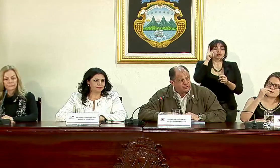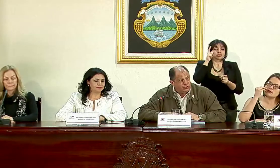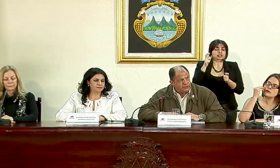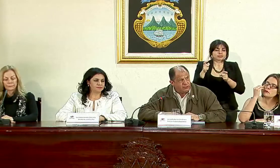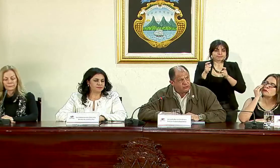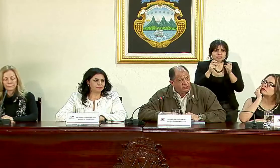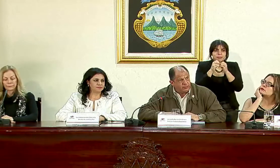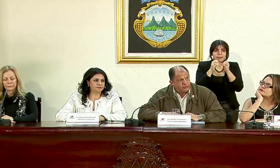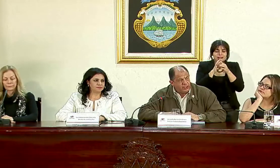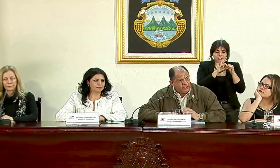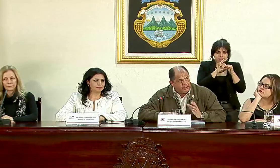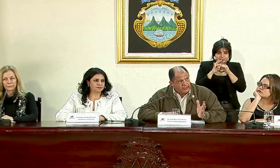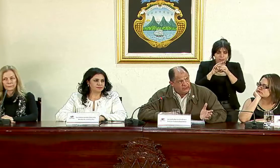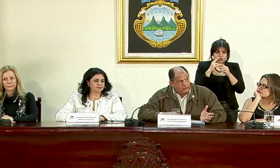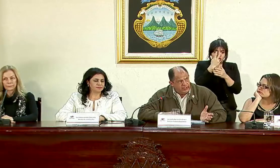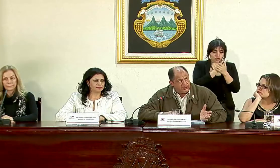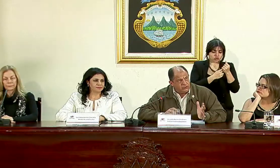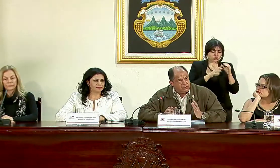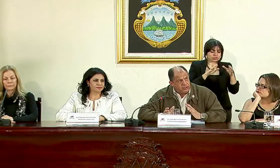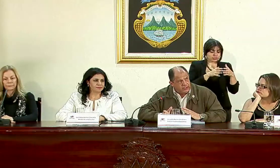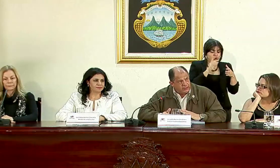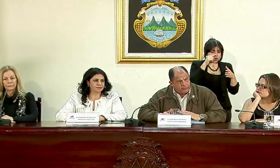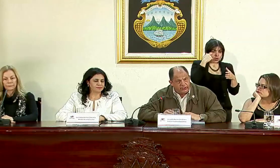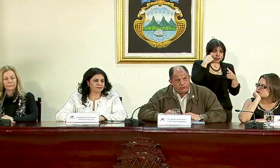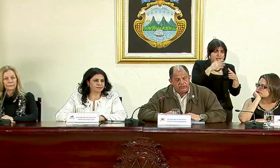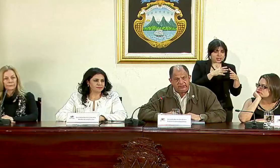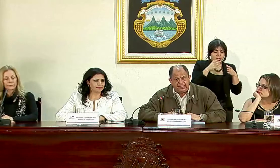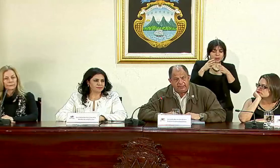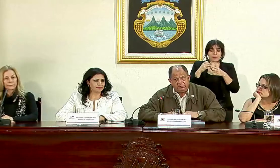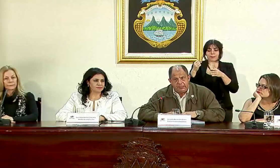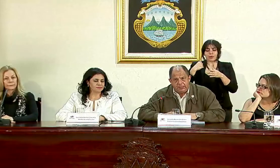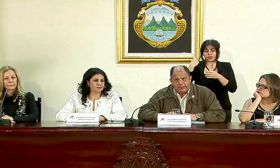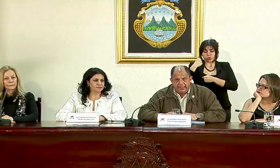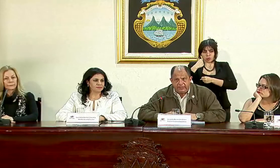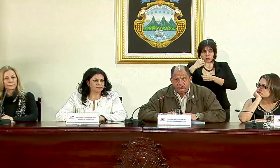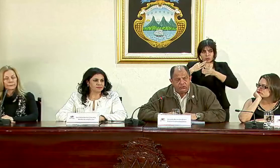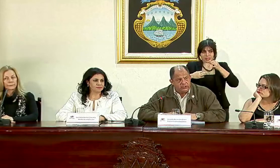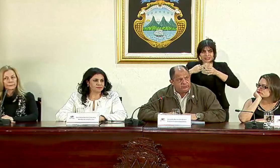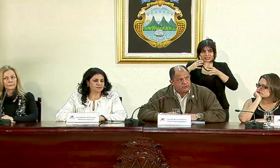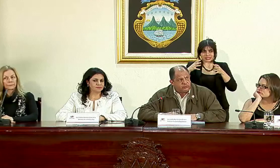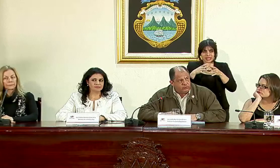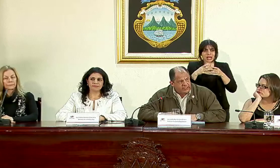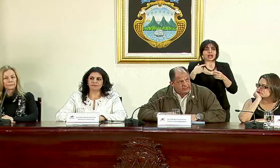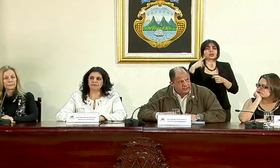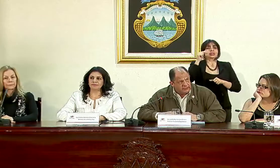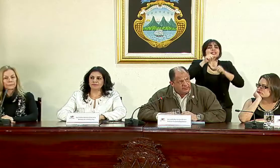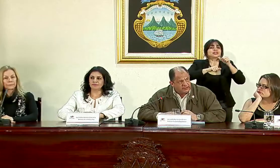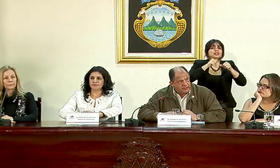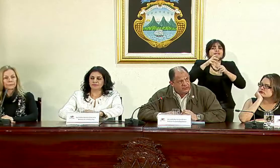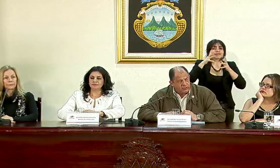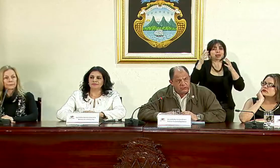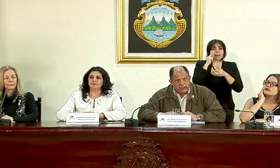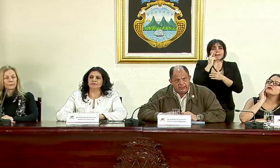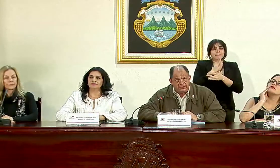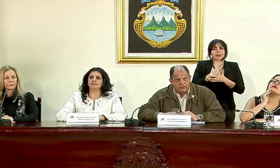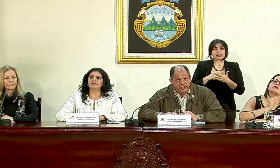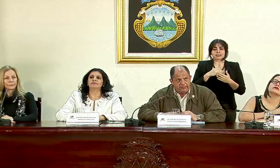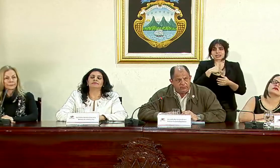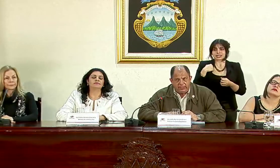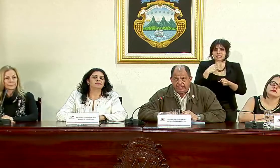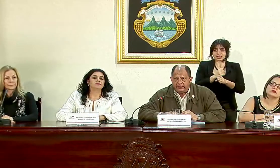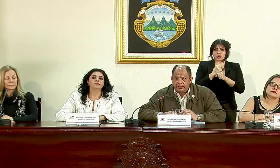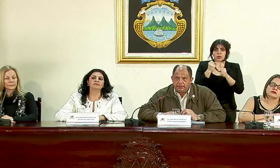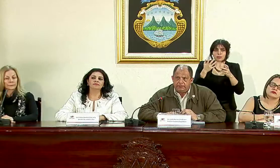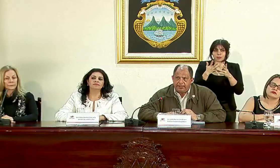mayor coordinación entre los cuerpos del gobierno y del poder judicial se ha hecho un esfuerzo muy grande desde el ministerio de